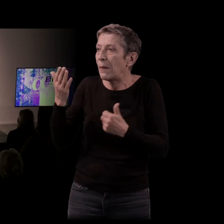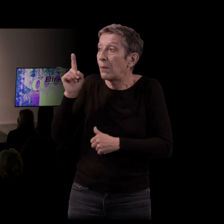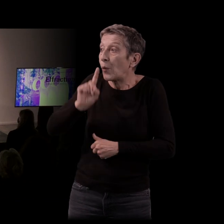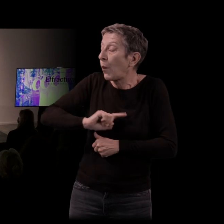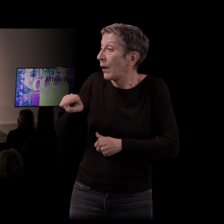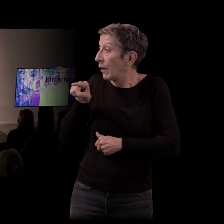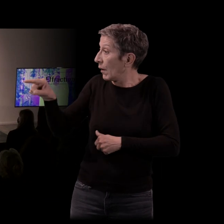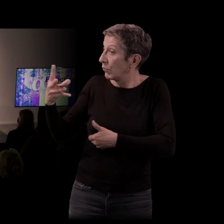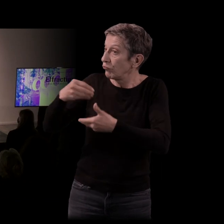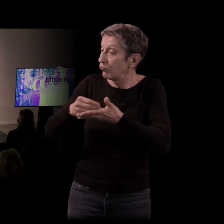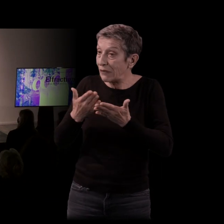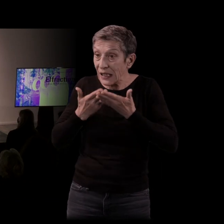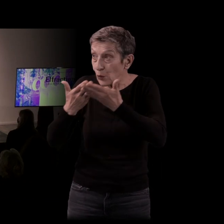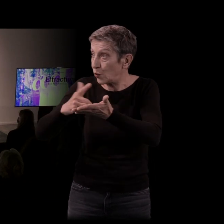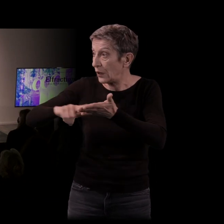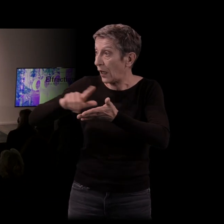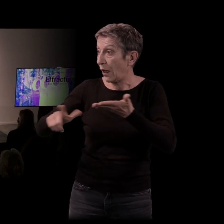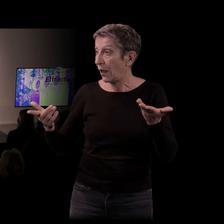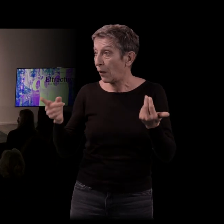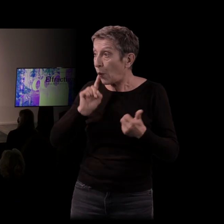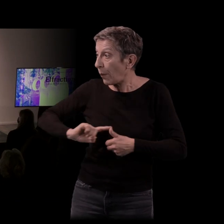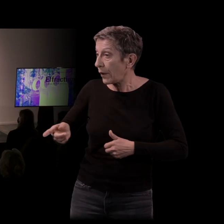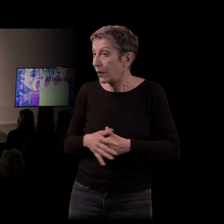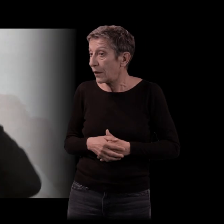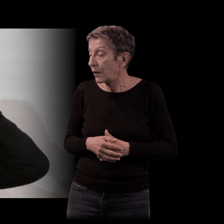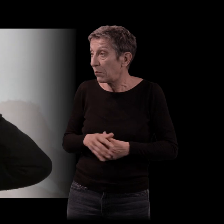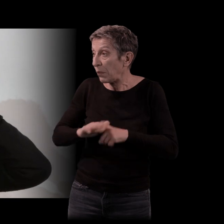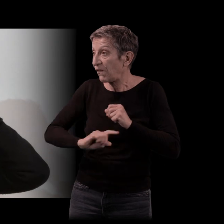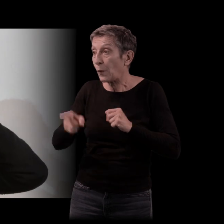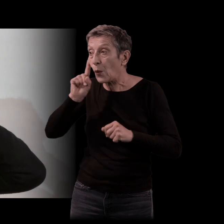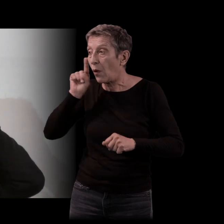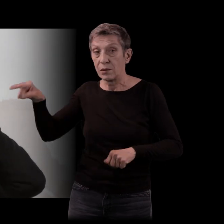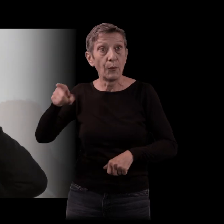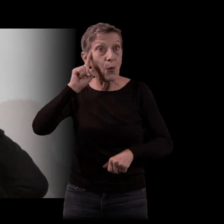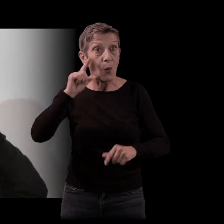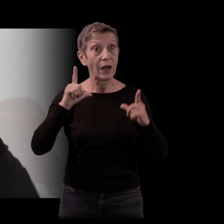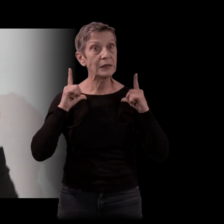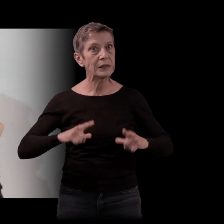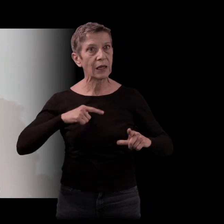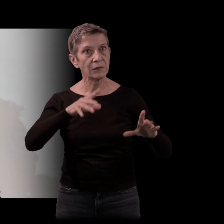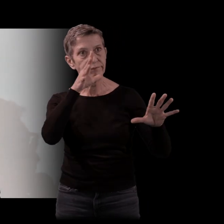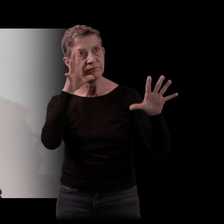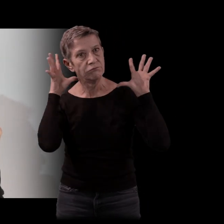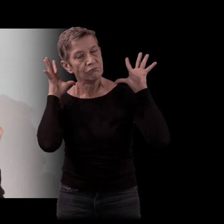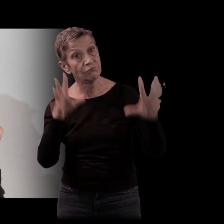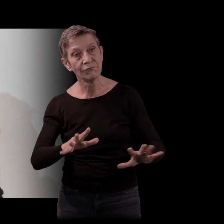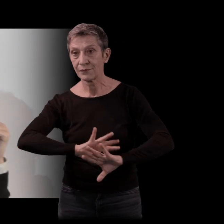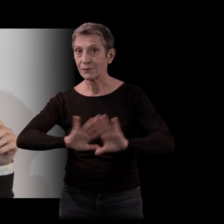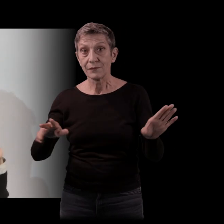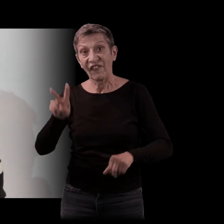études littéraires à proprement parler ? Parce que j'ai détesté le lycée. Mais alors vraiment, quoi. Moi, à 17 ans, j'ai fait ma